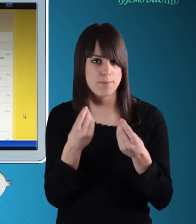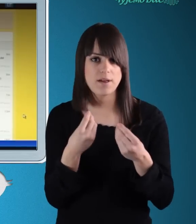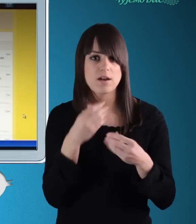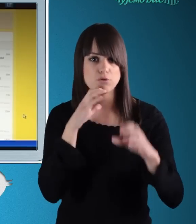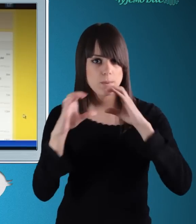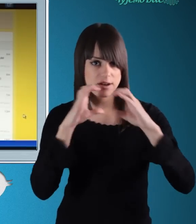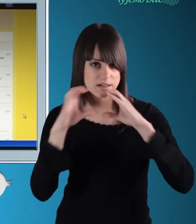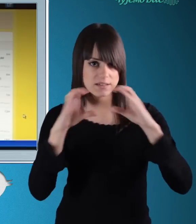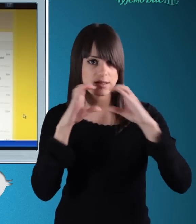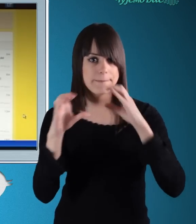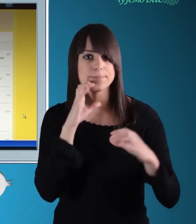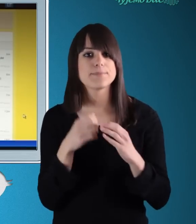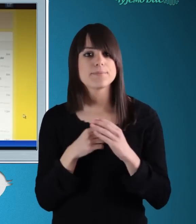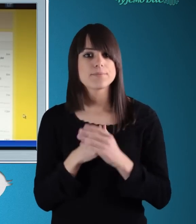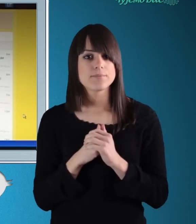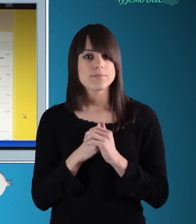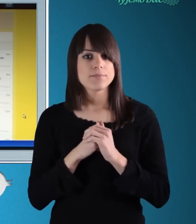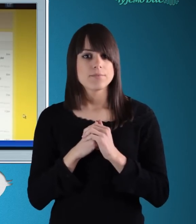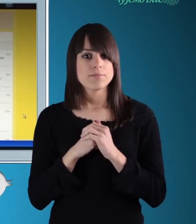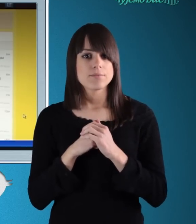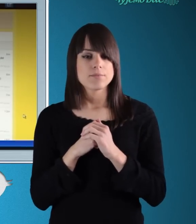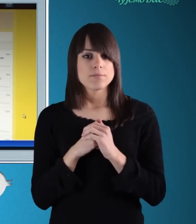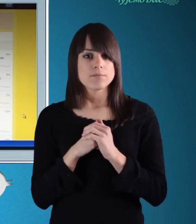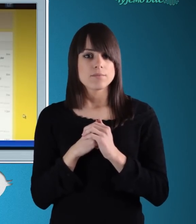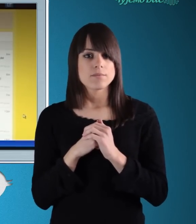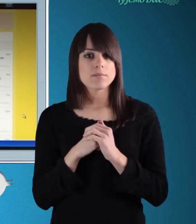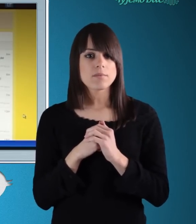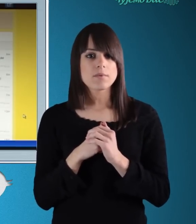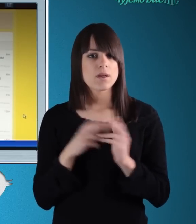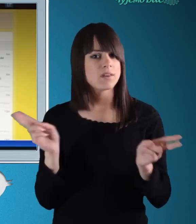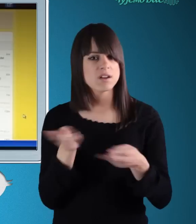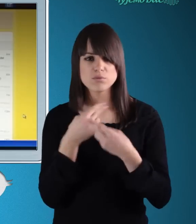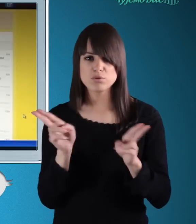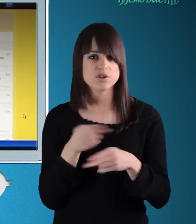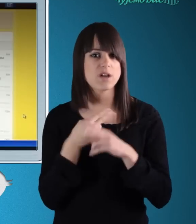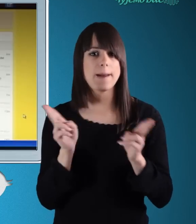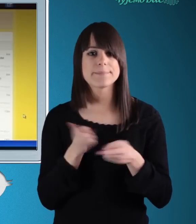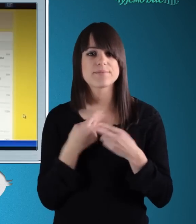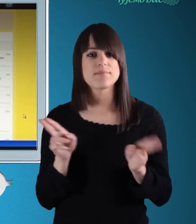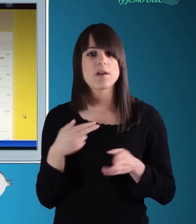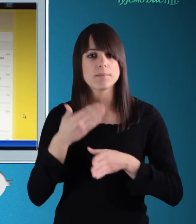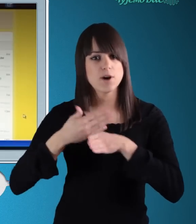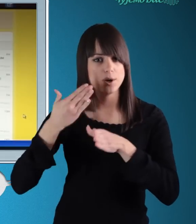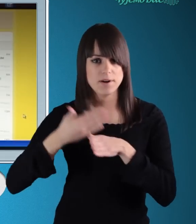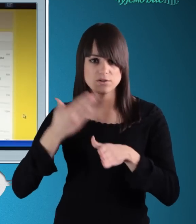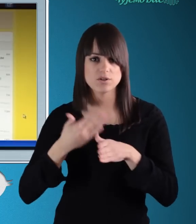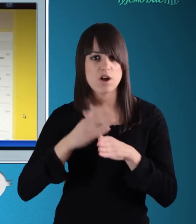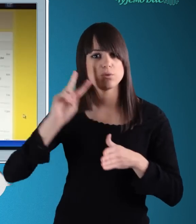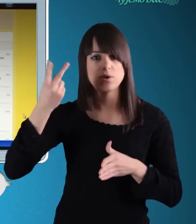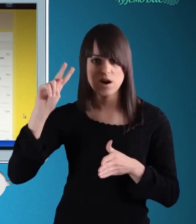Taj način vam neće mnogo pomoći da se za vaš glas i ideje čuje tamo gdje je potrebno. Jednom kad ste uspostavili kvalitetan odnos sa Twitter